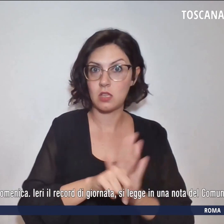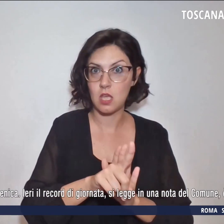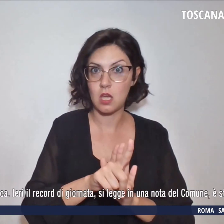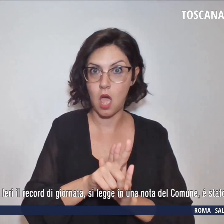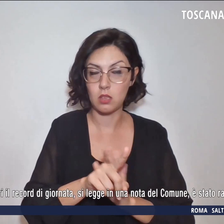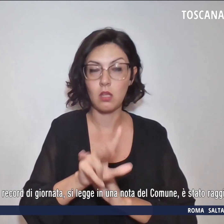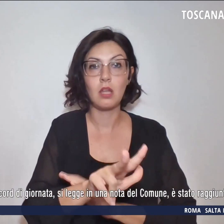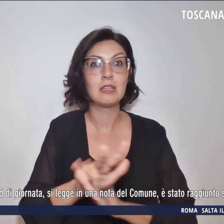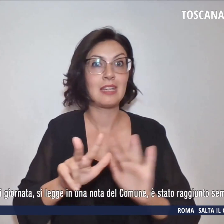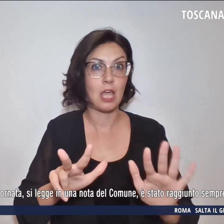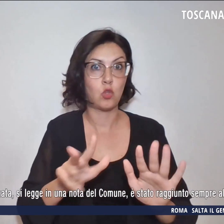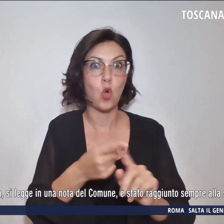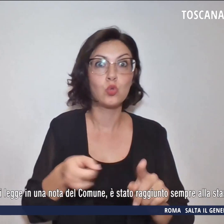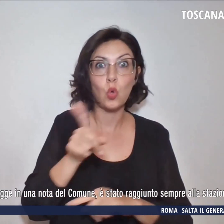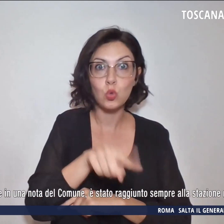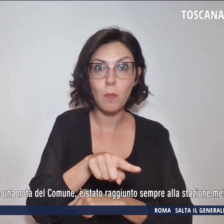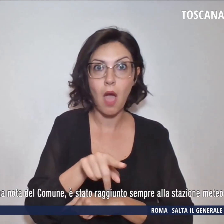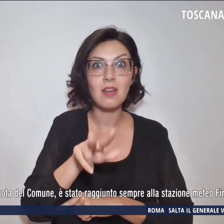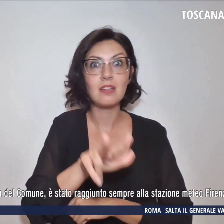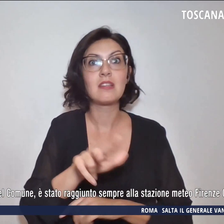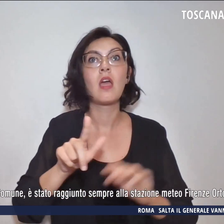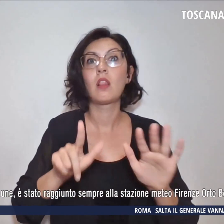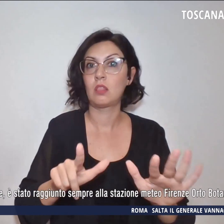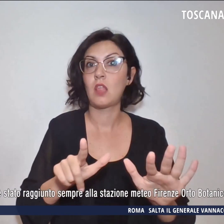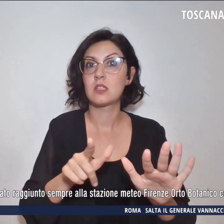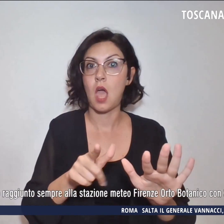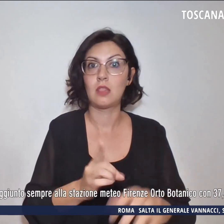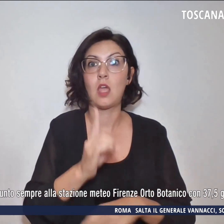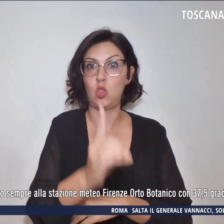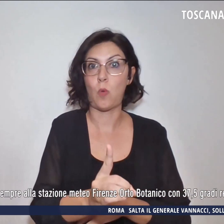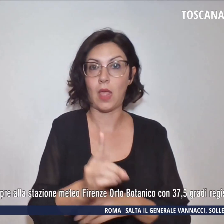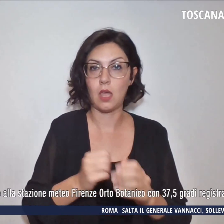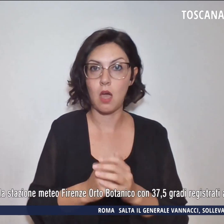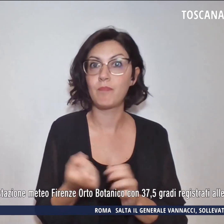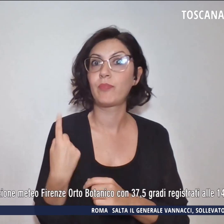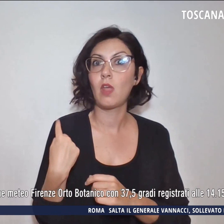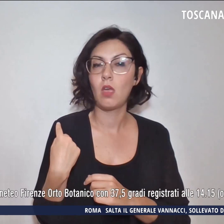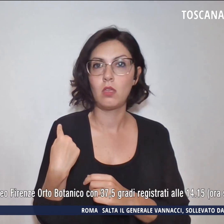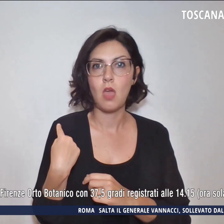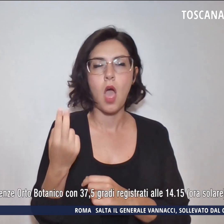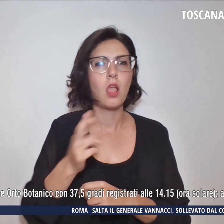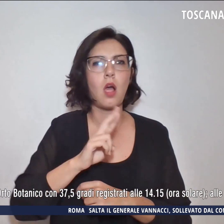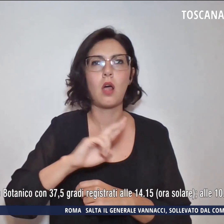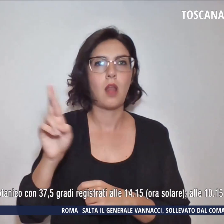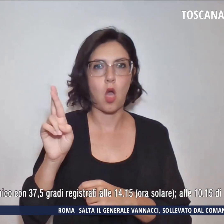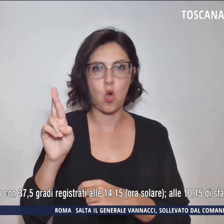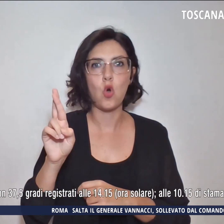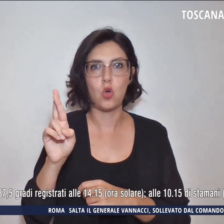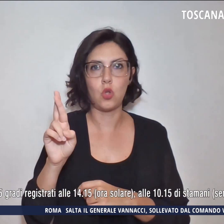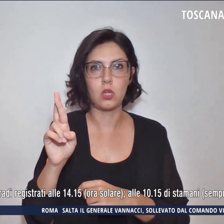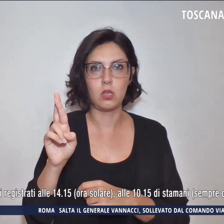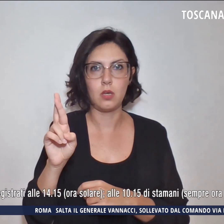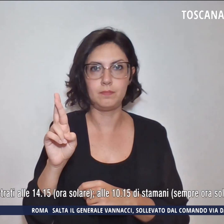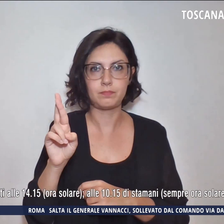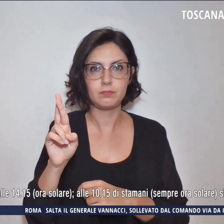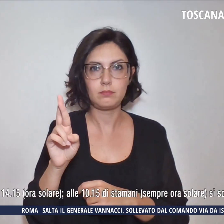domani e 37 domenica ieri il record è stato raggiunto all